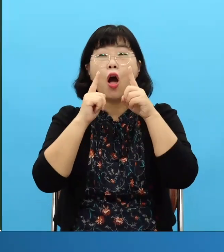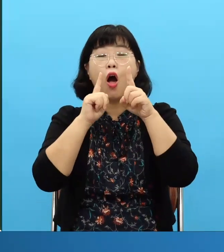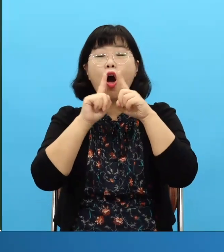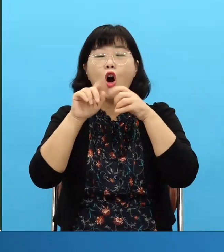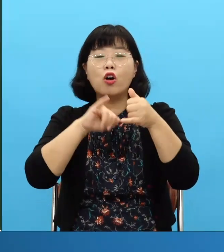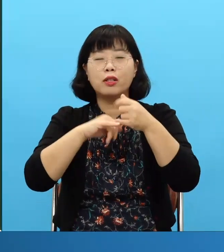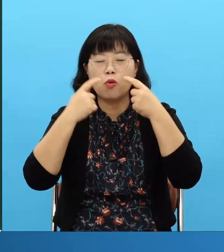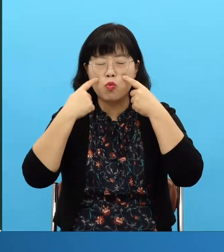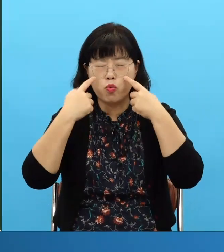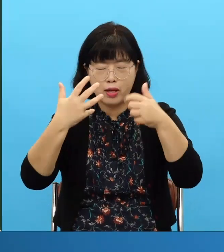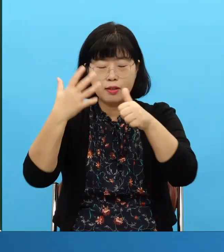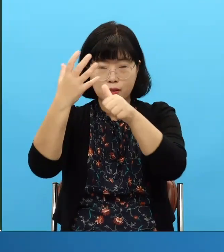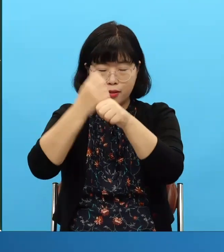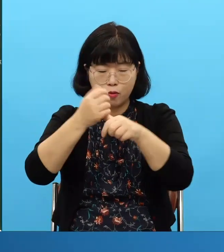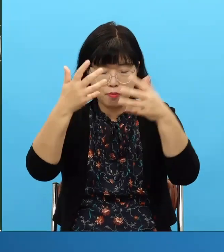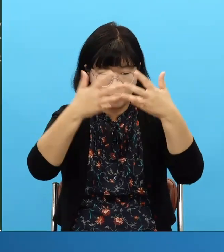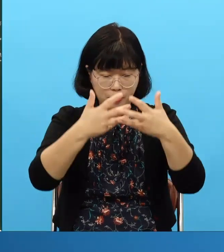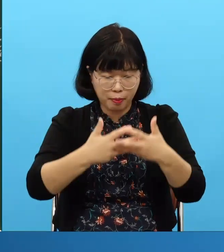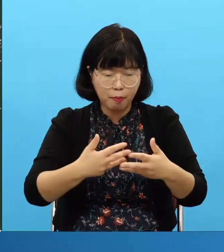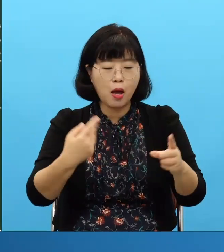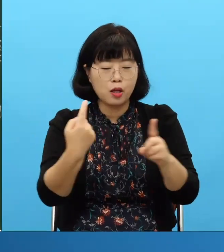presente y futuro hay que tomar la palabra concreta de Dios